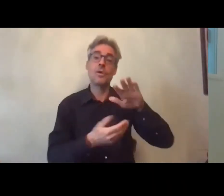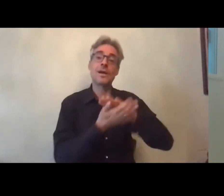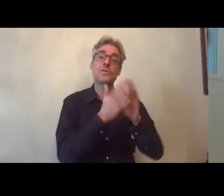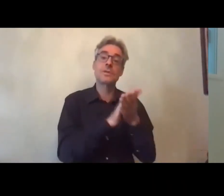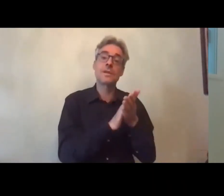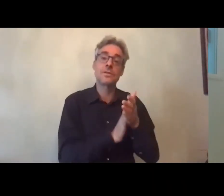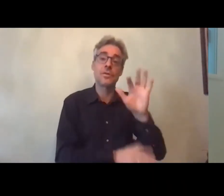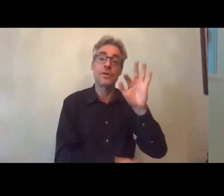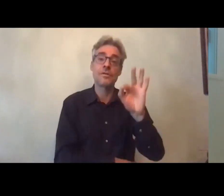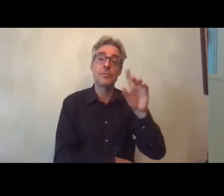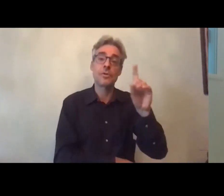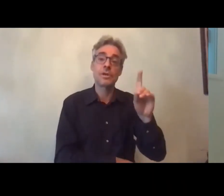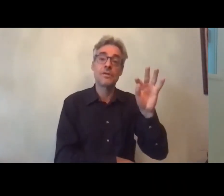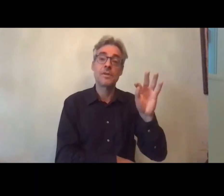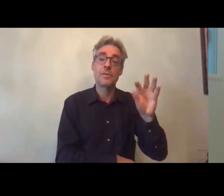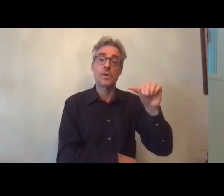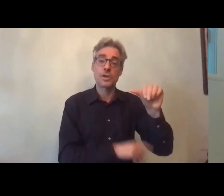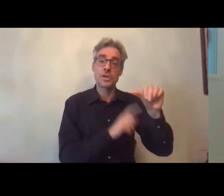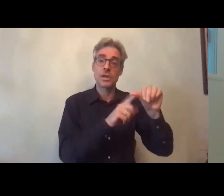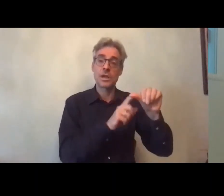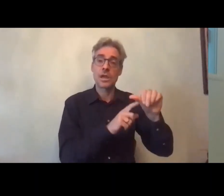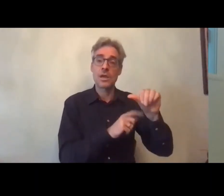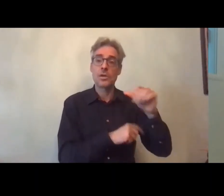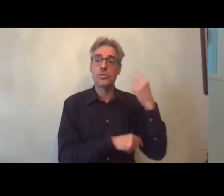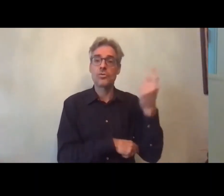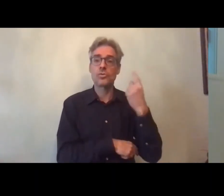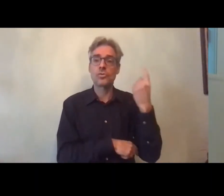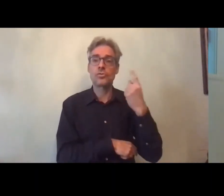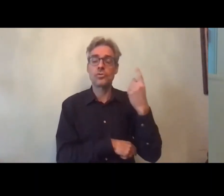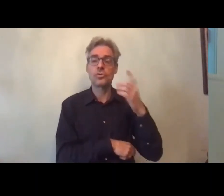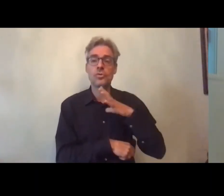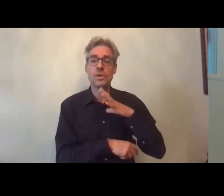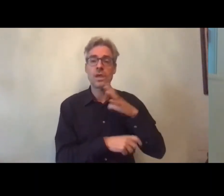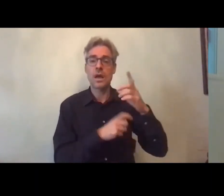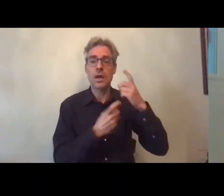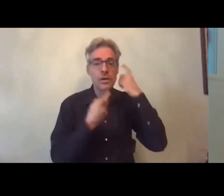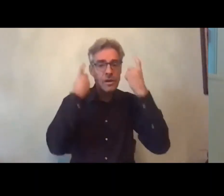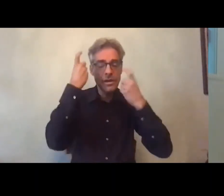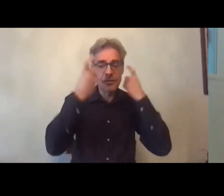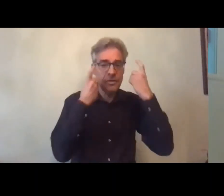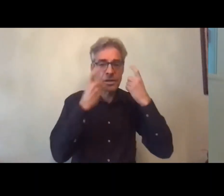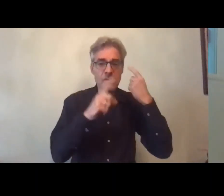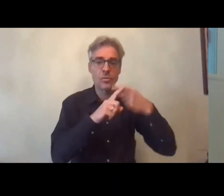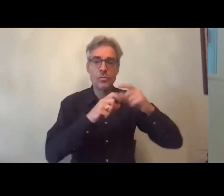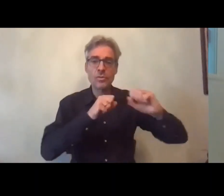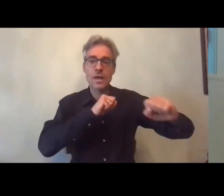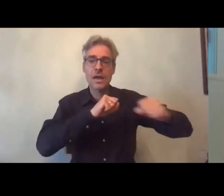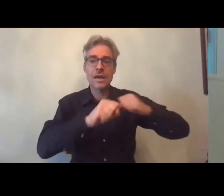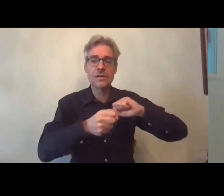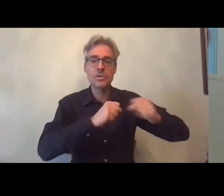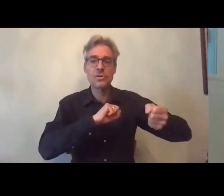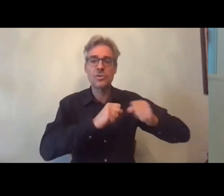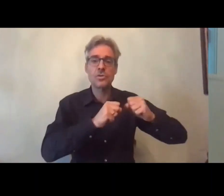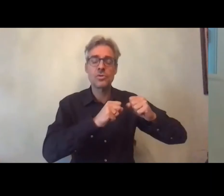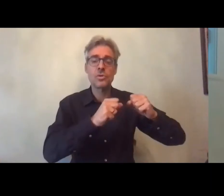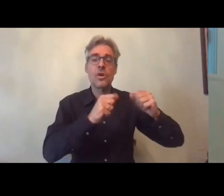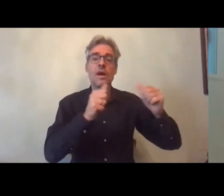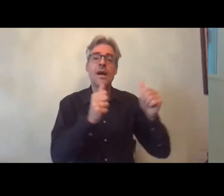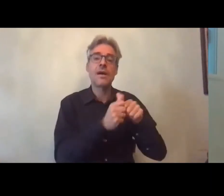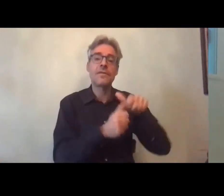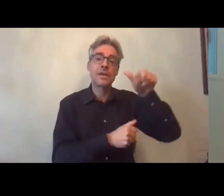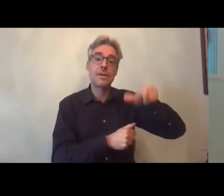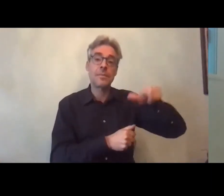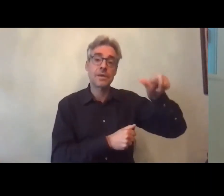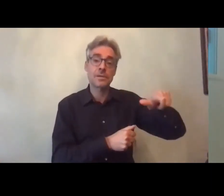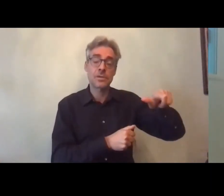agir c'est à dire qu'il y a toujours derrière une réflexion une action qui est faite en faveur de nos bénéficiaires